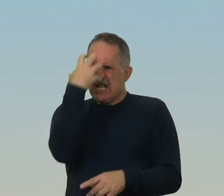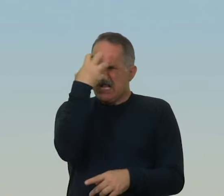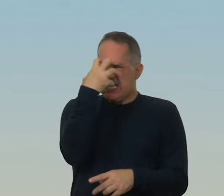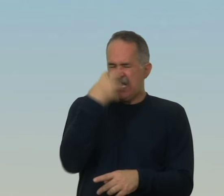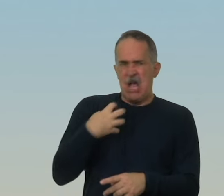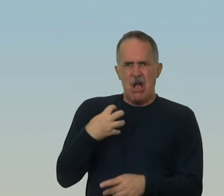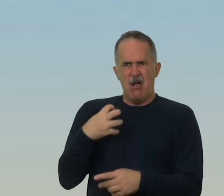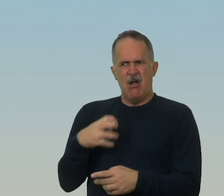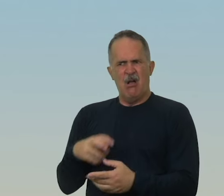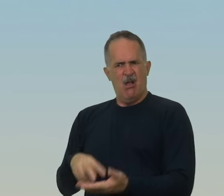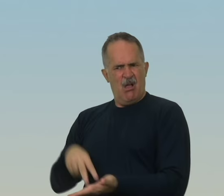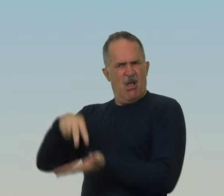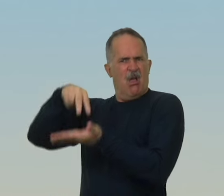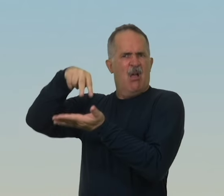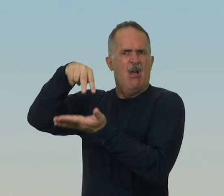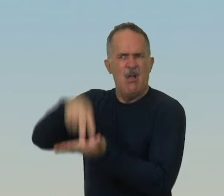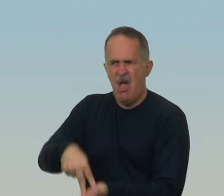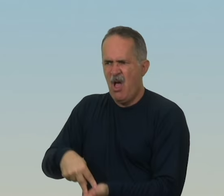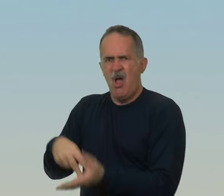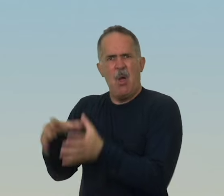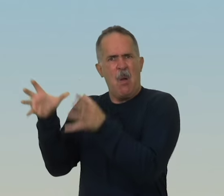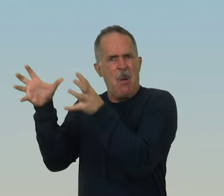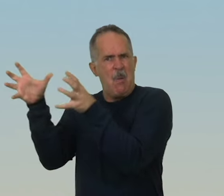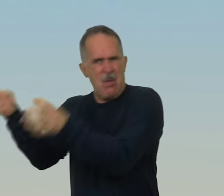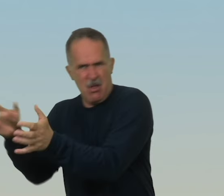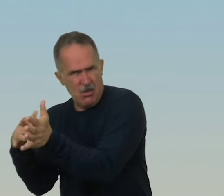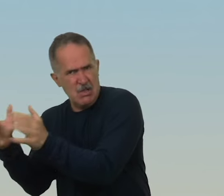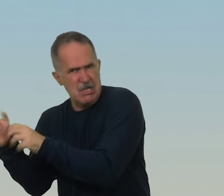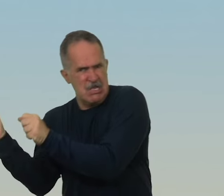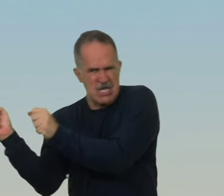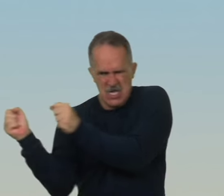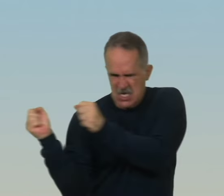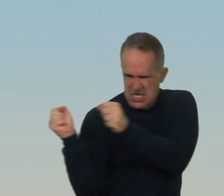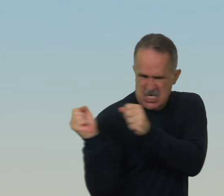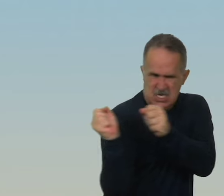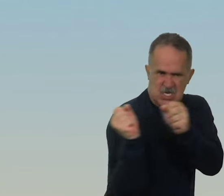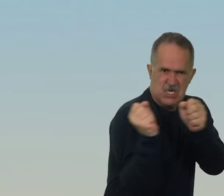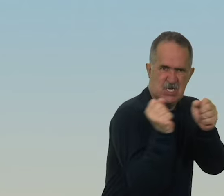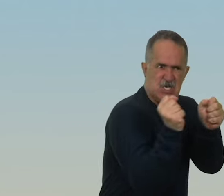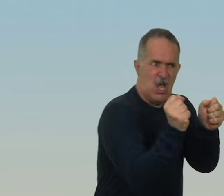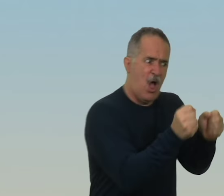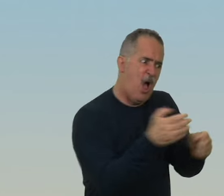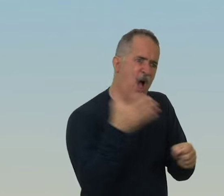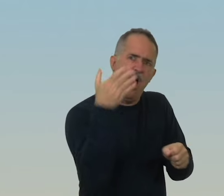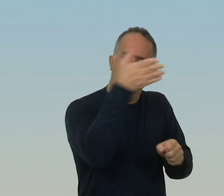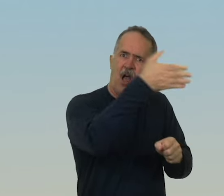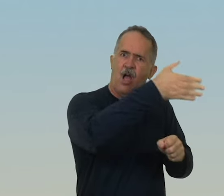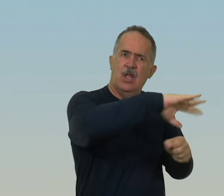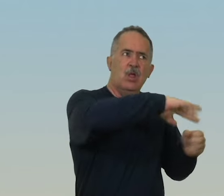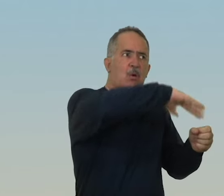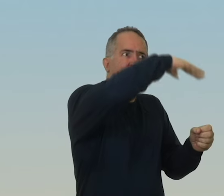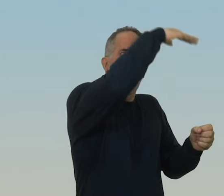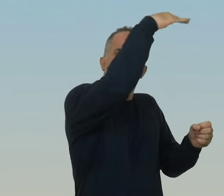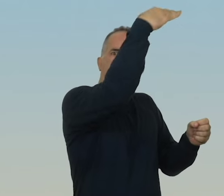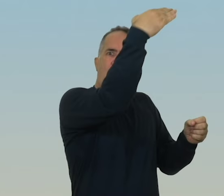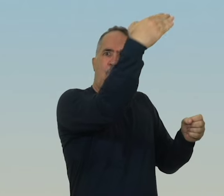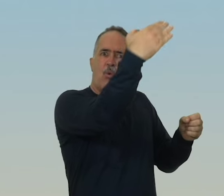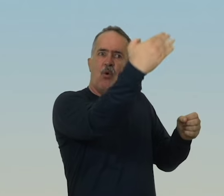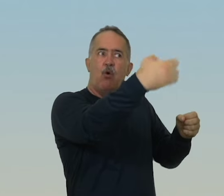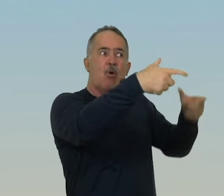Levantaram-se e o expulsaram da cidade Levaram-no até o alto do monte